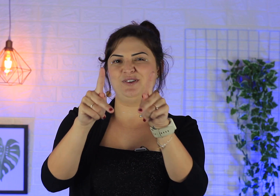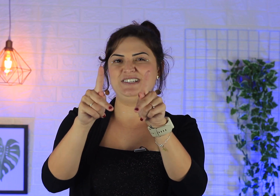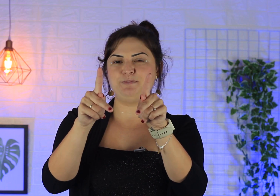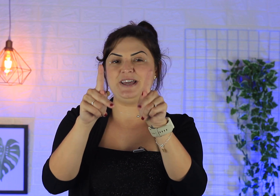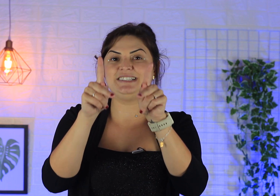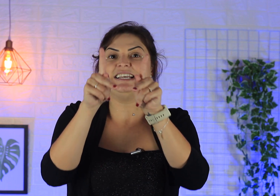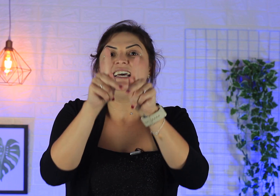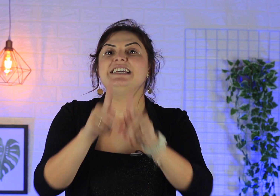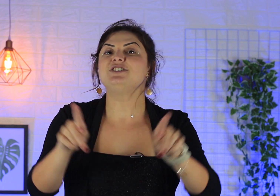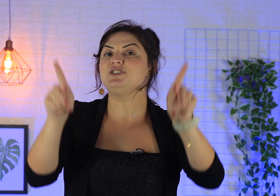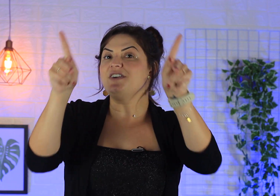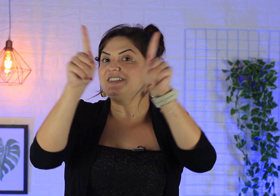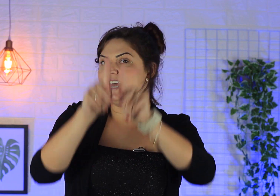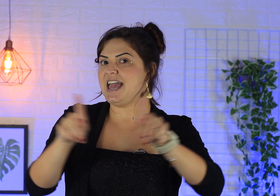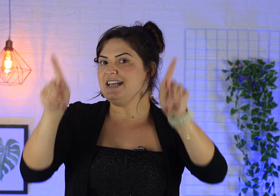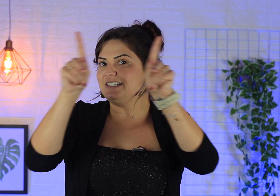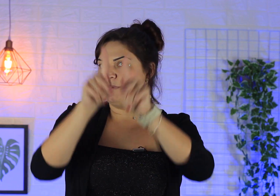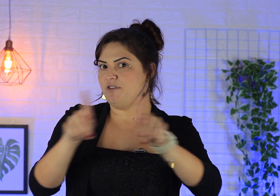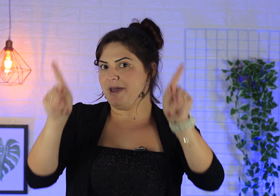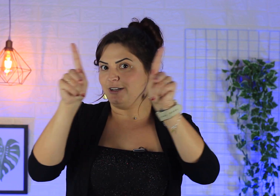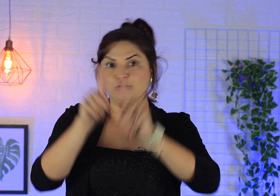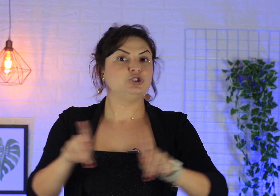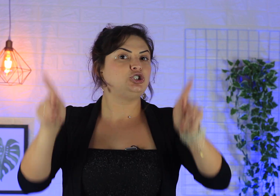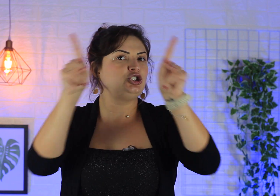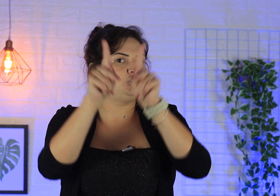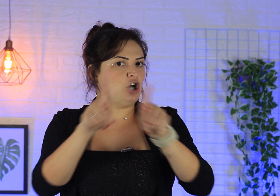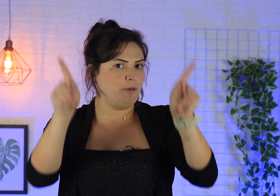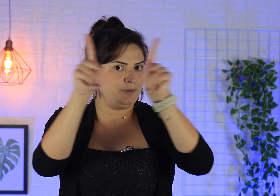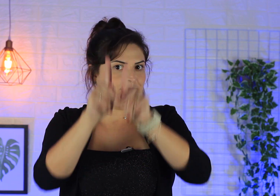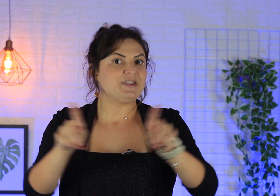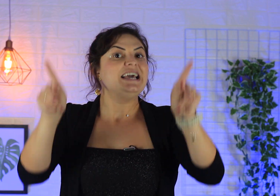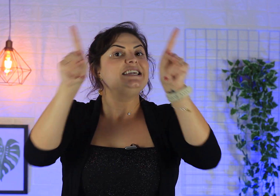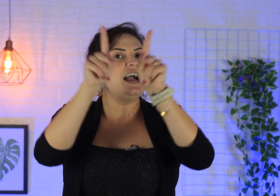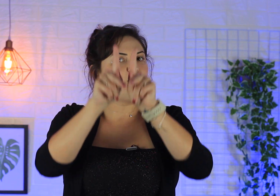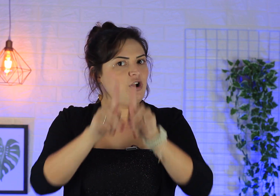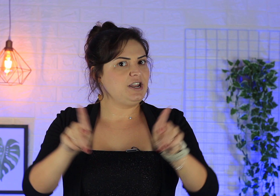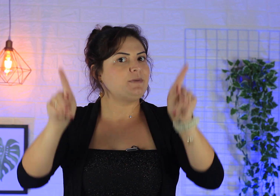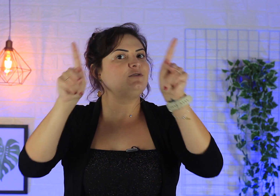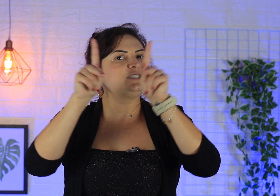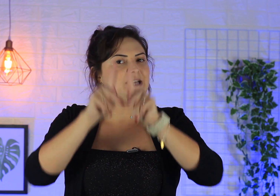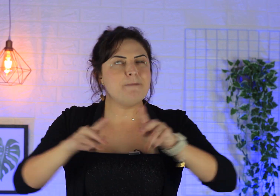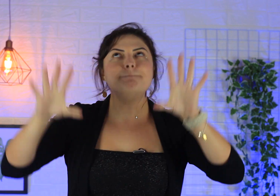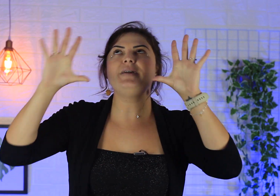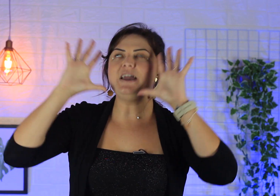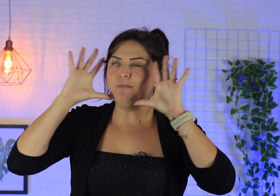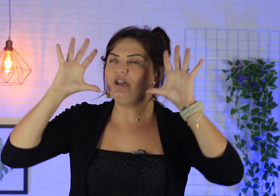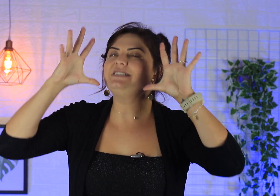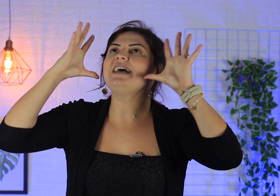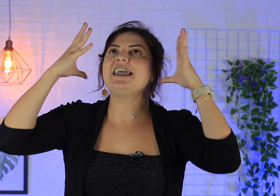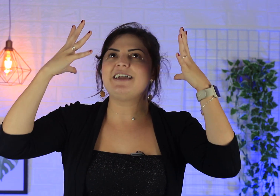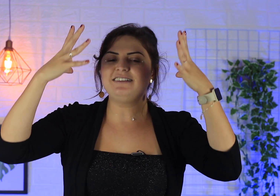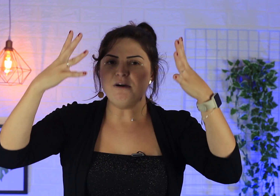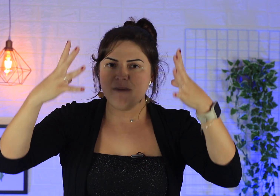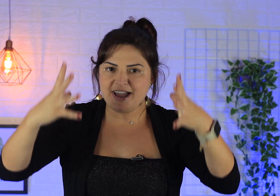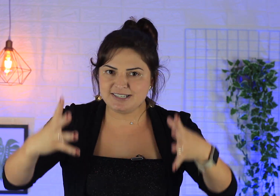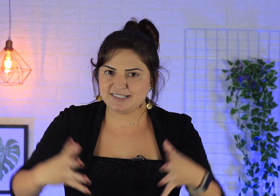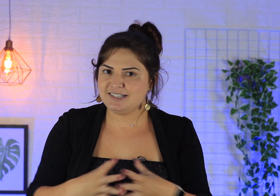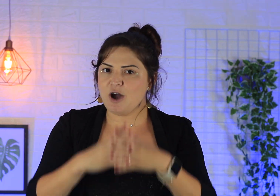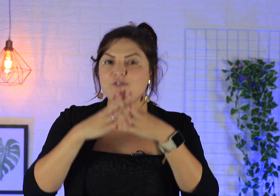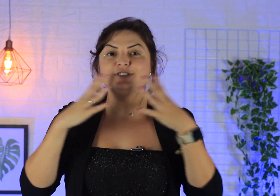dois P's e a gente vai fazer esse movimento, shopping. E agora pra você memorizar ainda mais esse sinal e